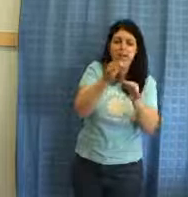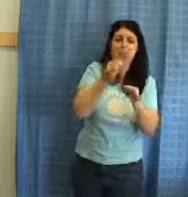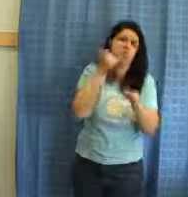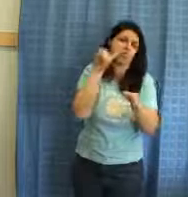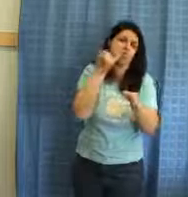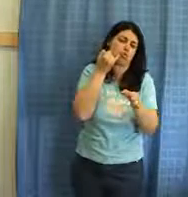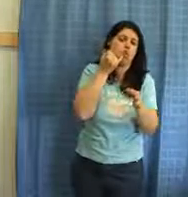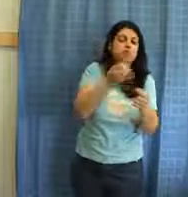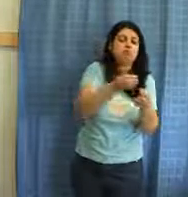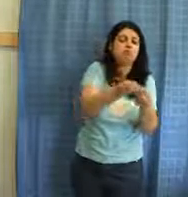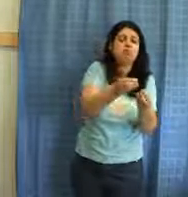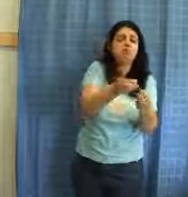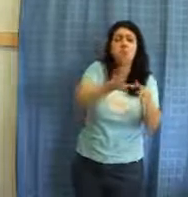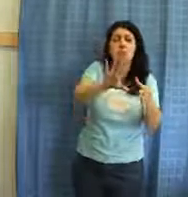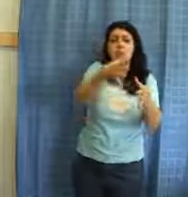o meno due tazzine da caffè colme